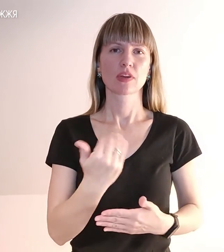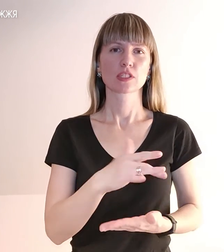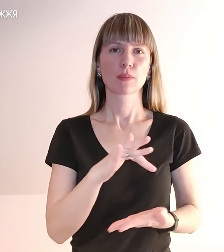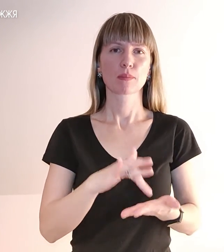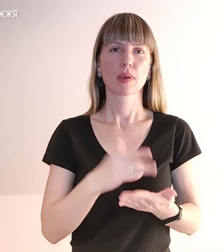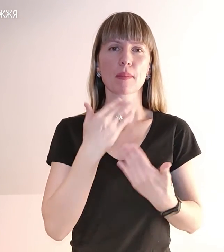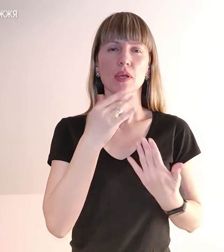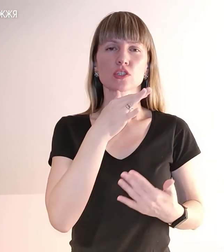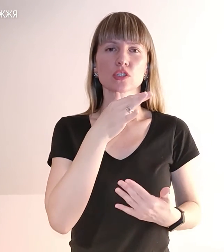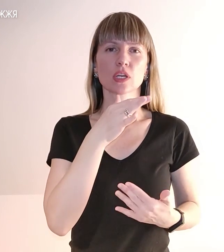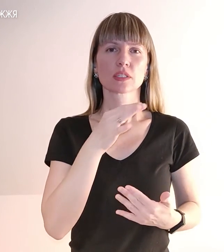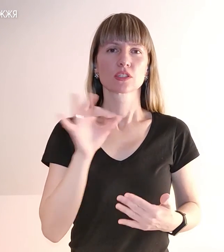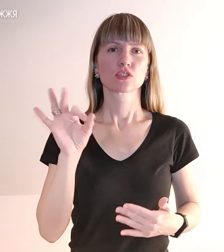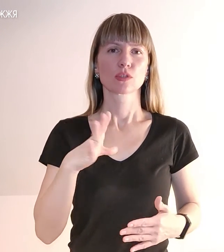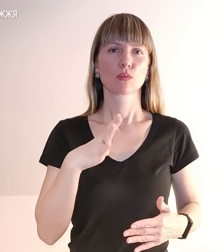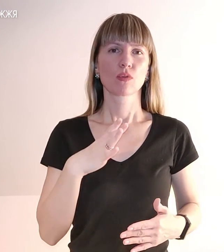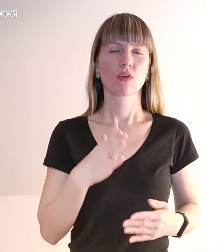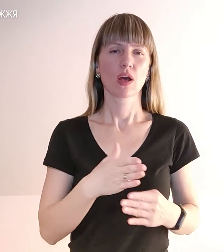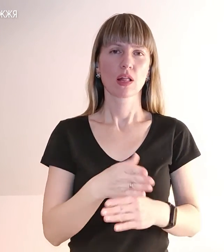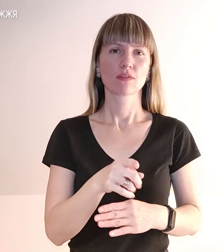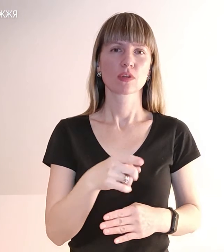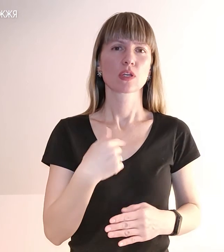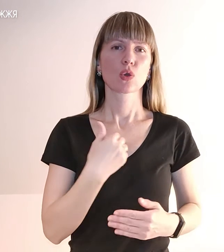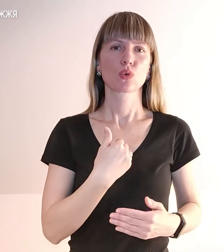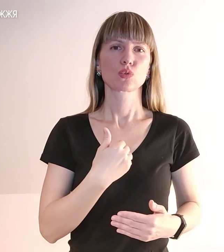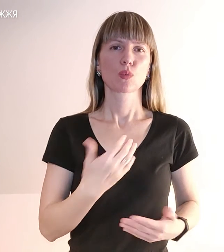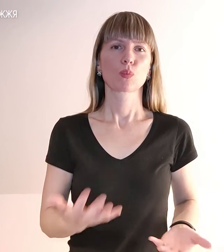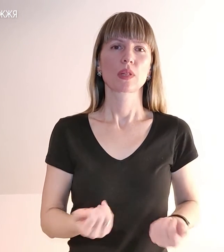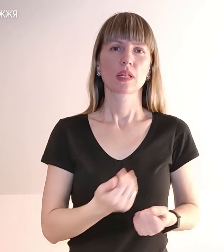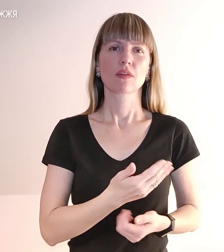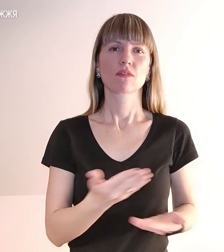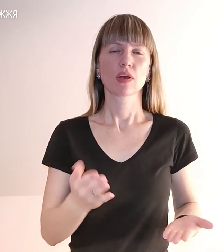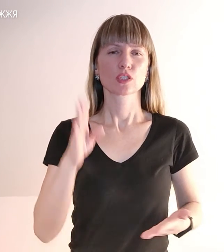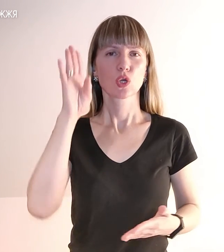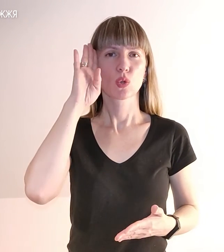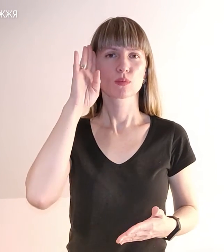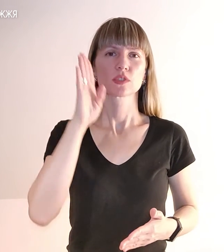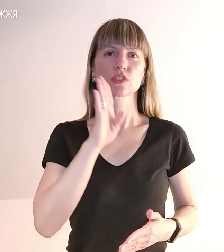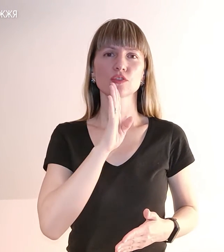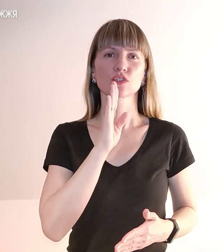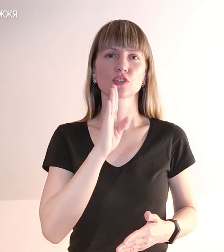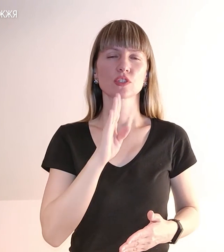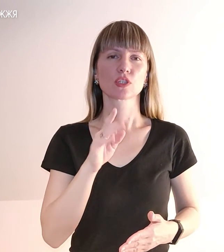Останній час, у мене часто бувало в ньому. Я хочу підтримати вас, хлопці, дівчата, жінки, чоловіки.